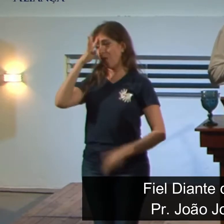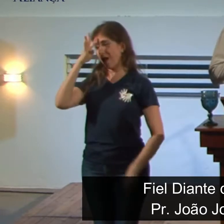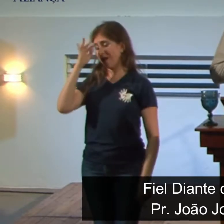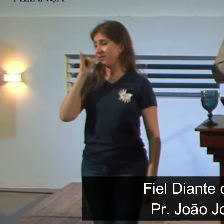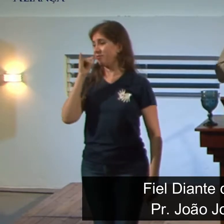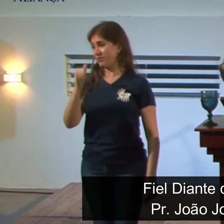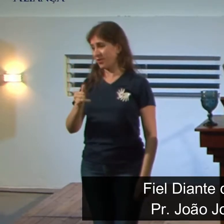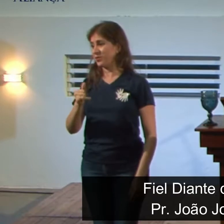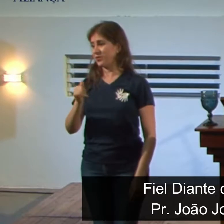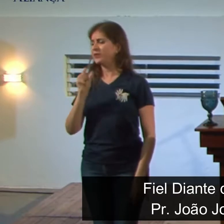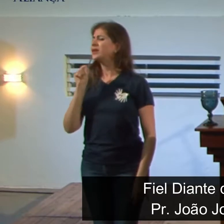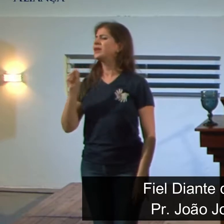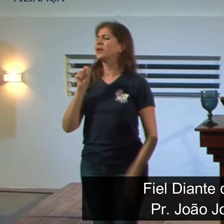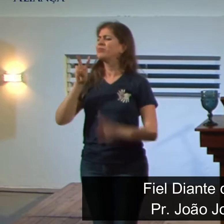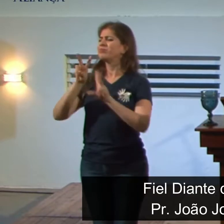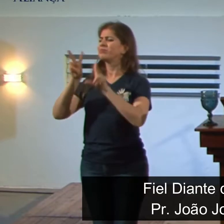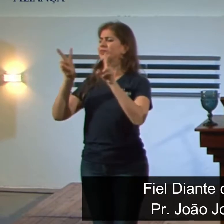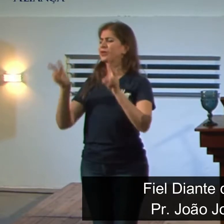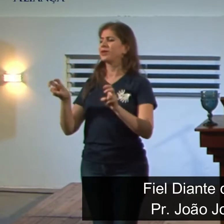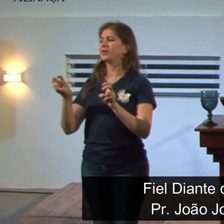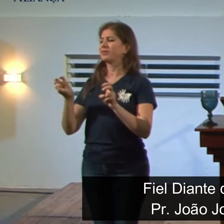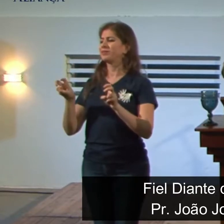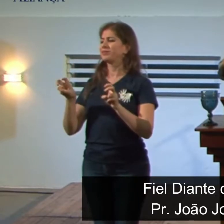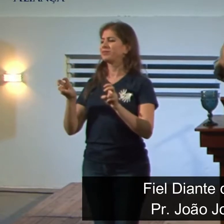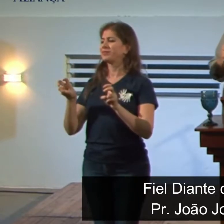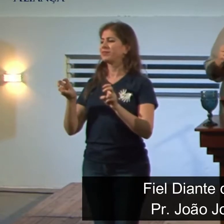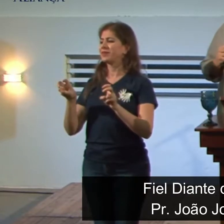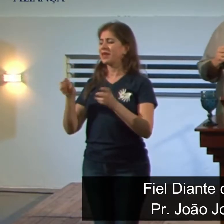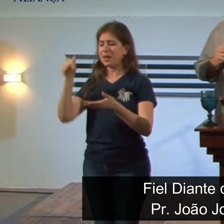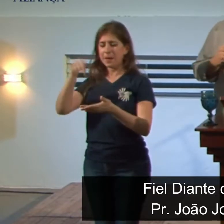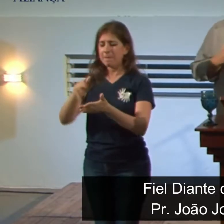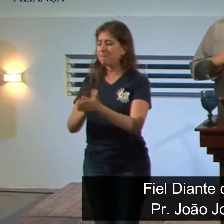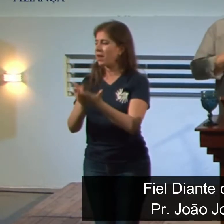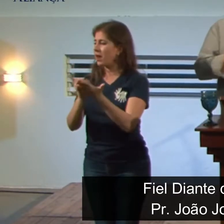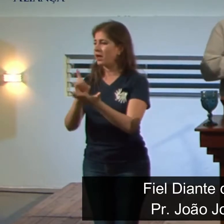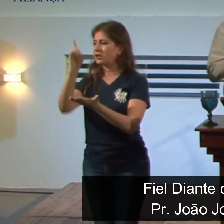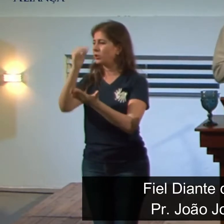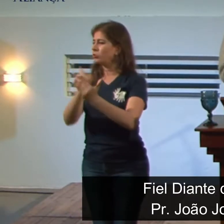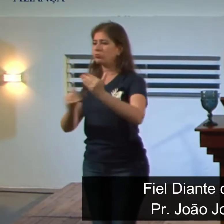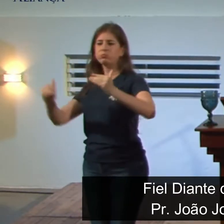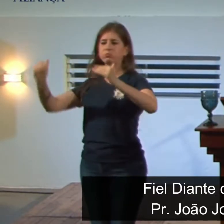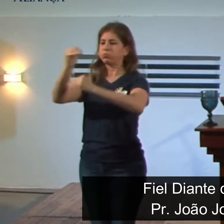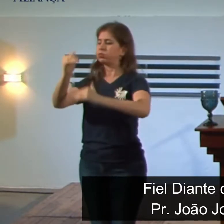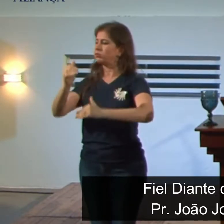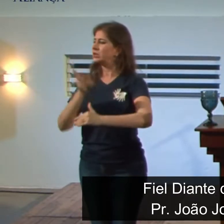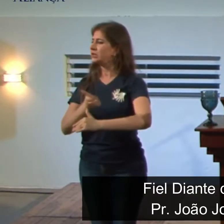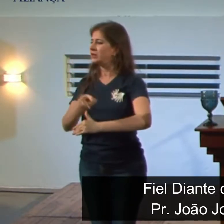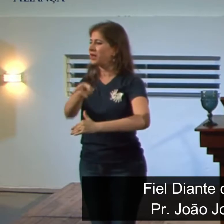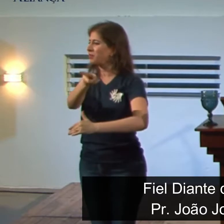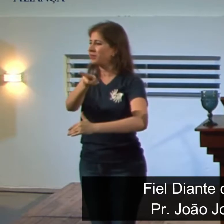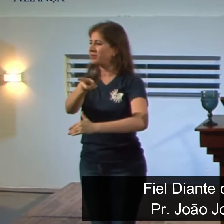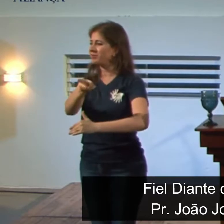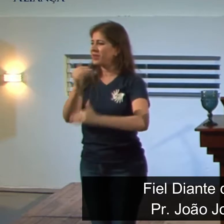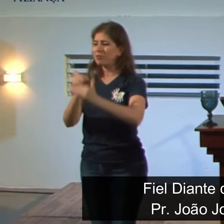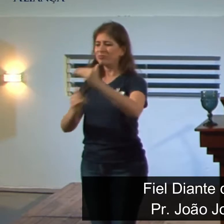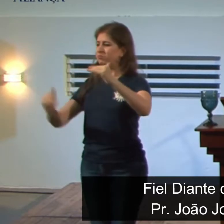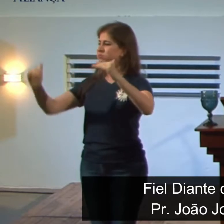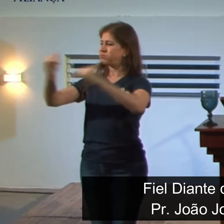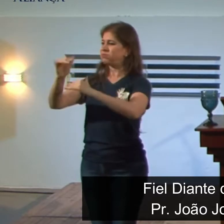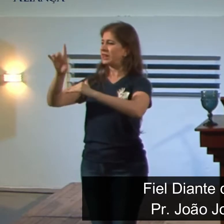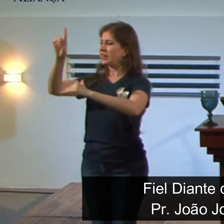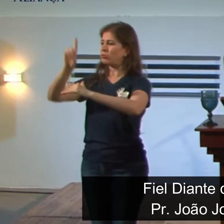sobre isso, que é a suficiência da palavra de Deus, a suficiência de Deus.